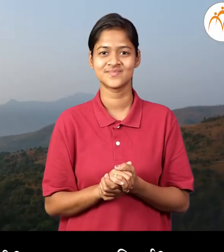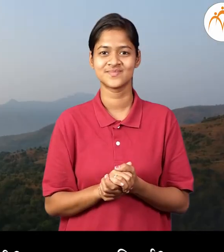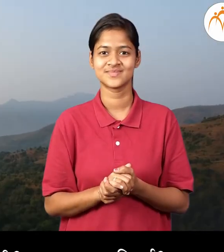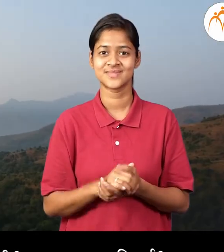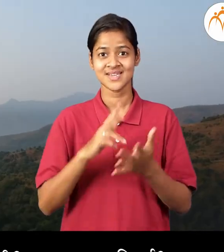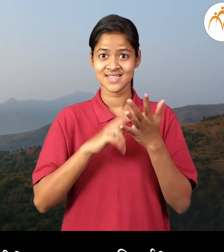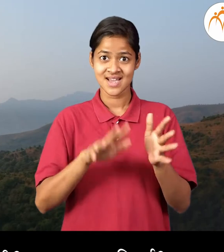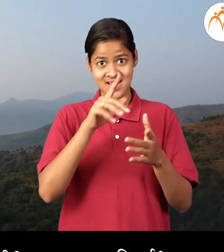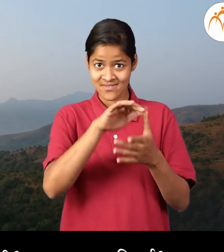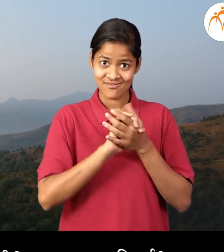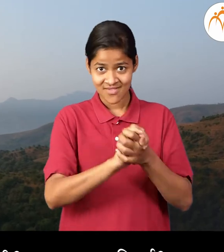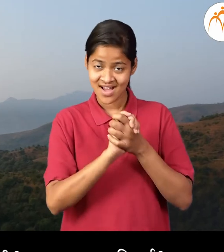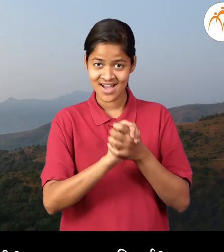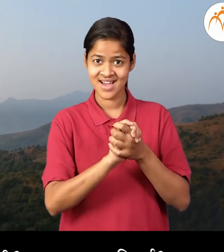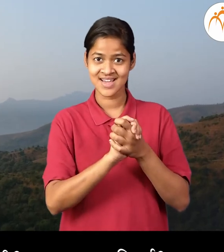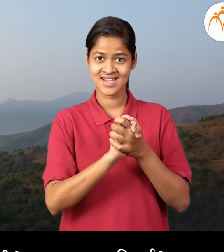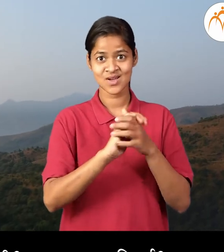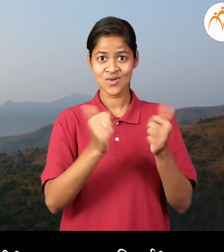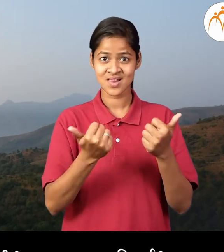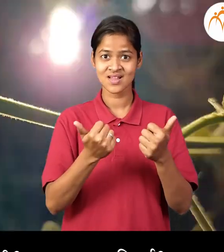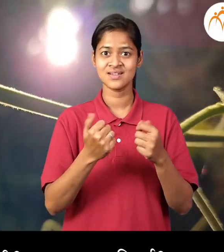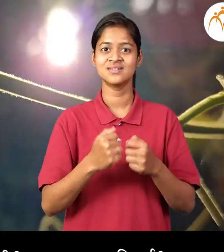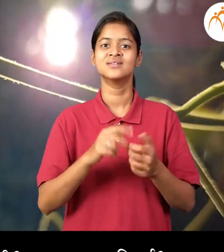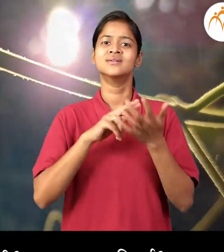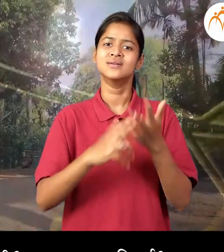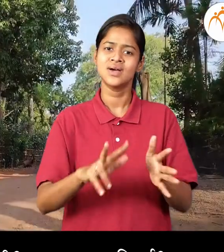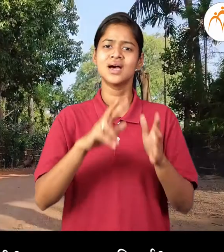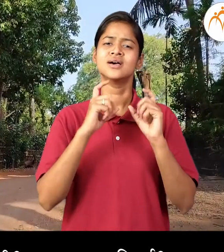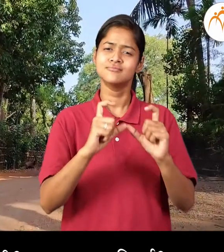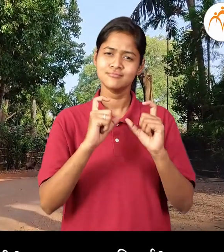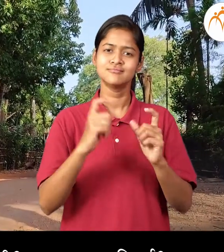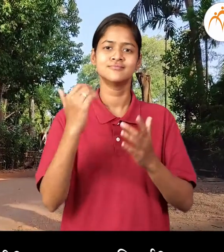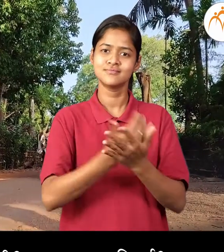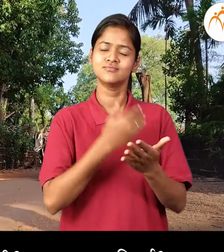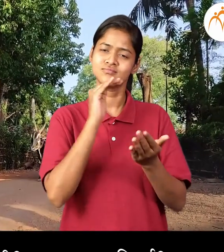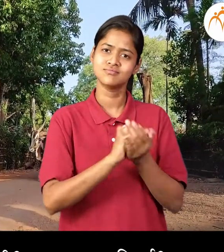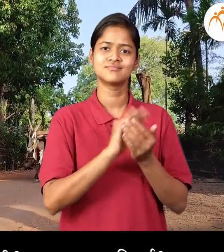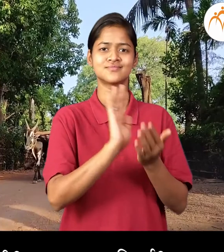करू याना मैत्री निसर्गाशी, जपू याना हा निसर्ग,